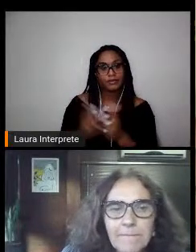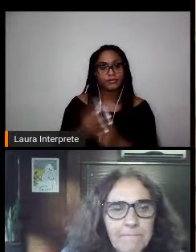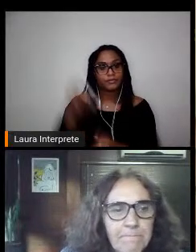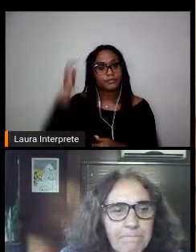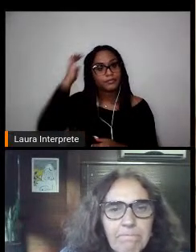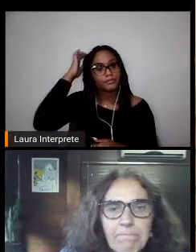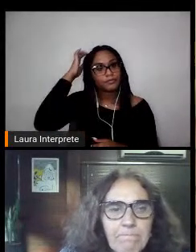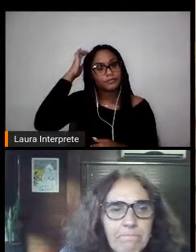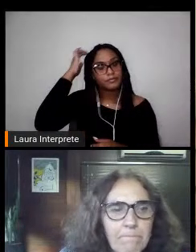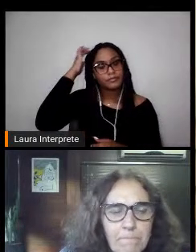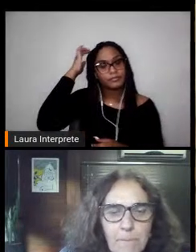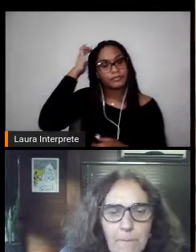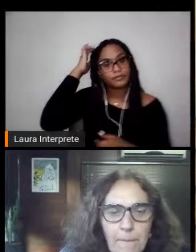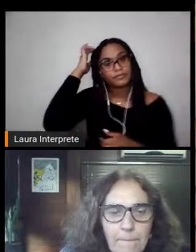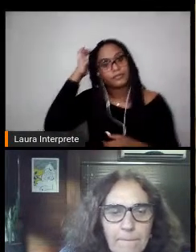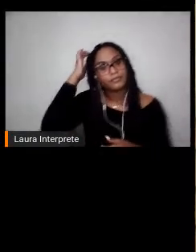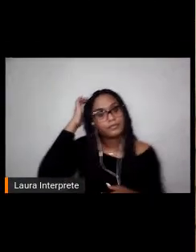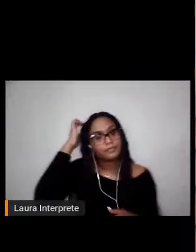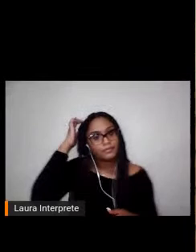Mariane